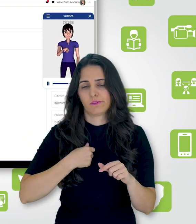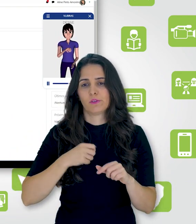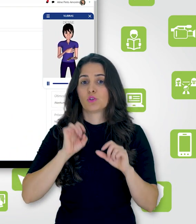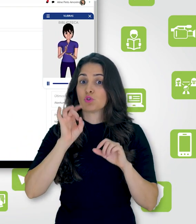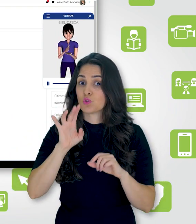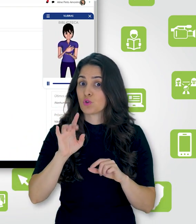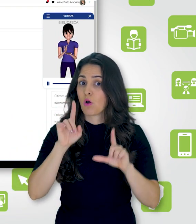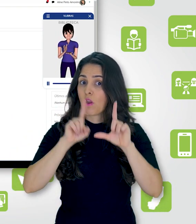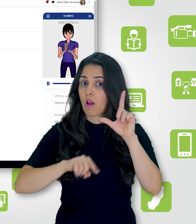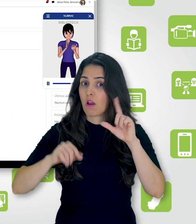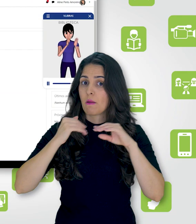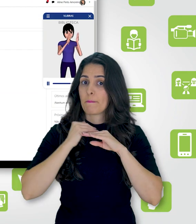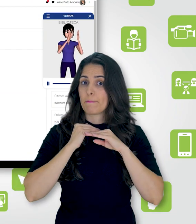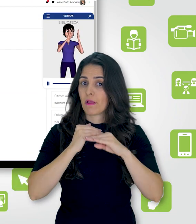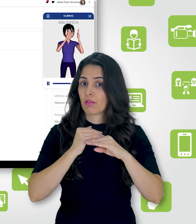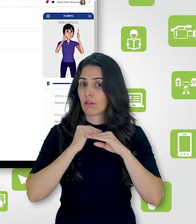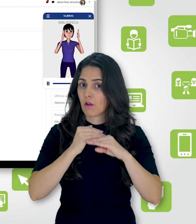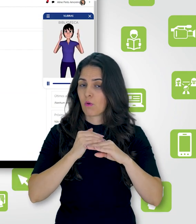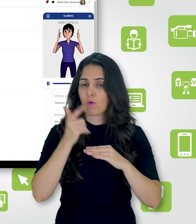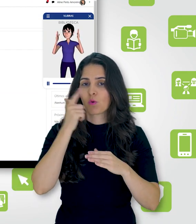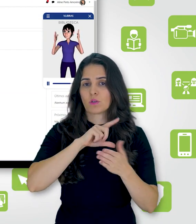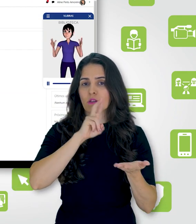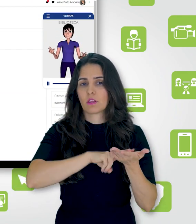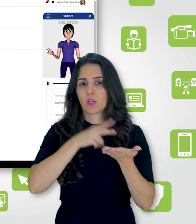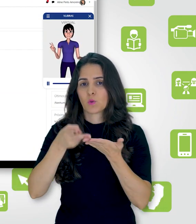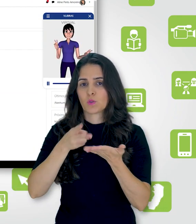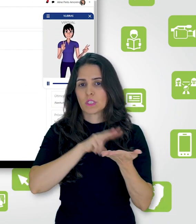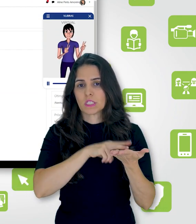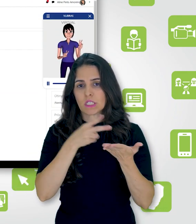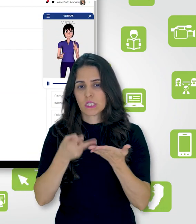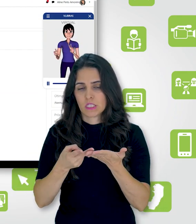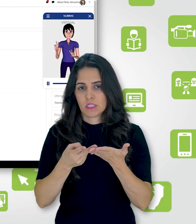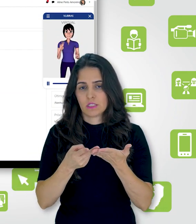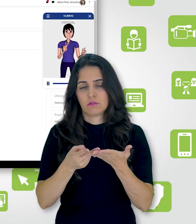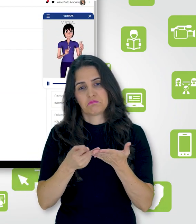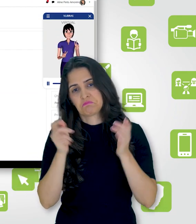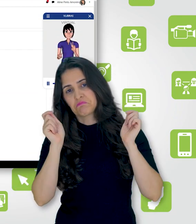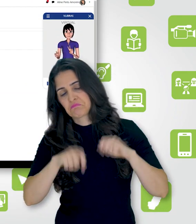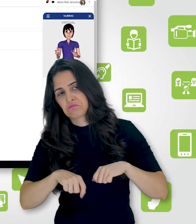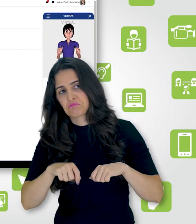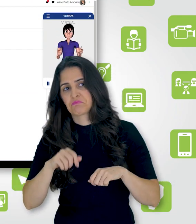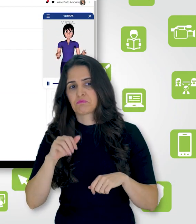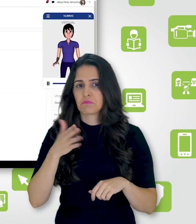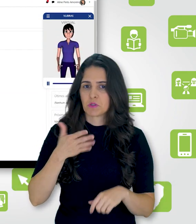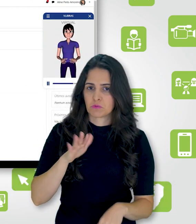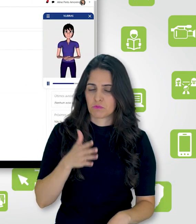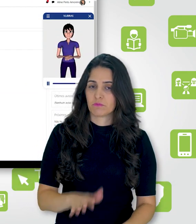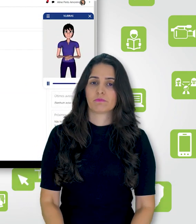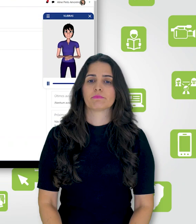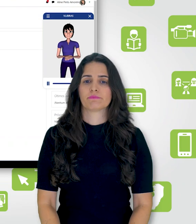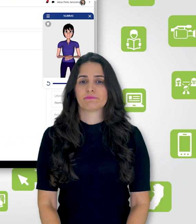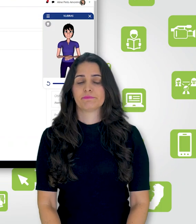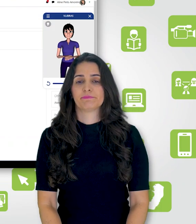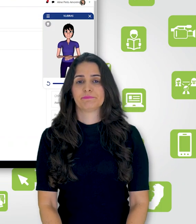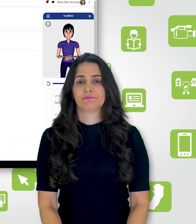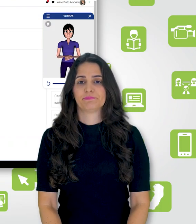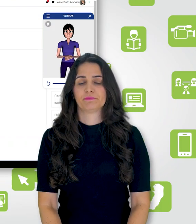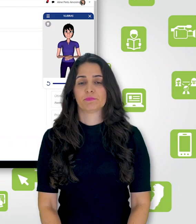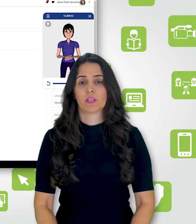para que ele consiga, então, traduzir essa escrita da melhor forma possível. Agora, vamos testar aqui um link.